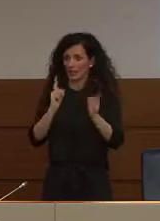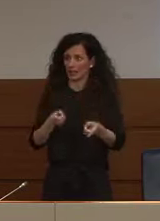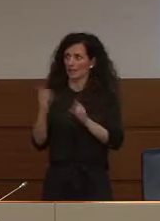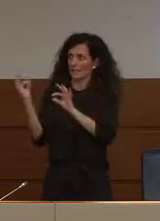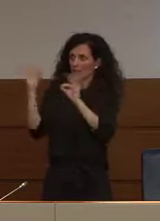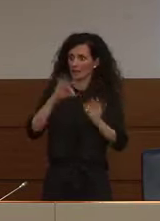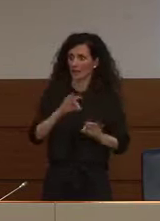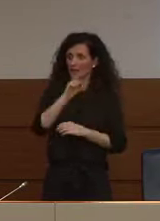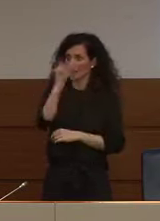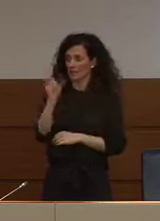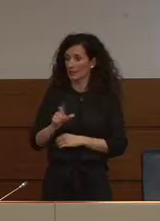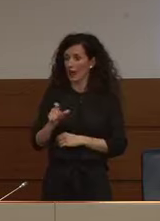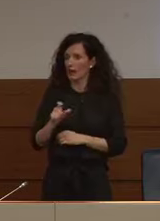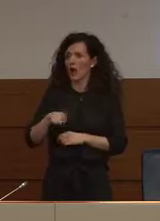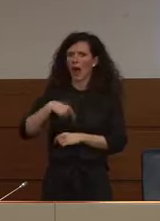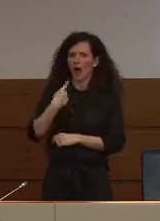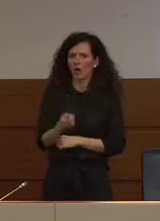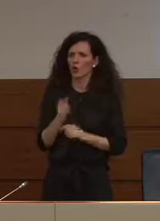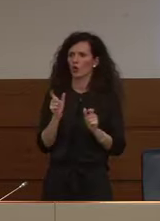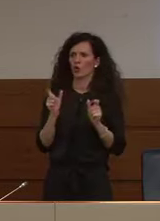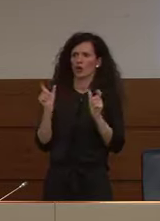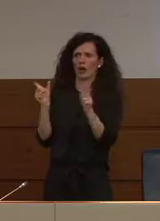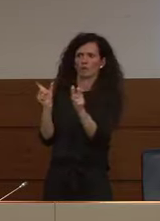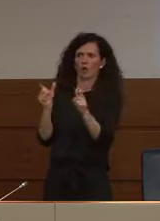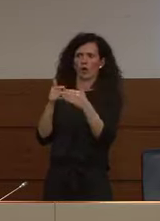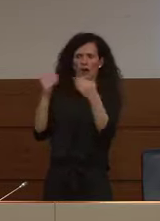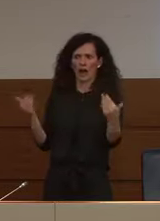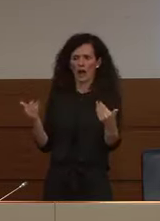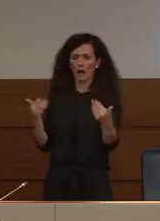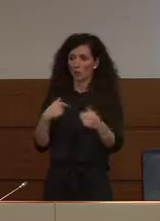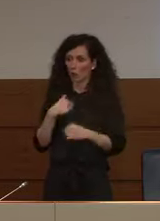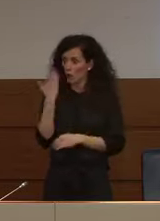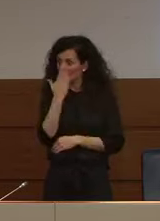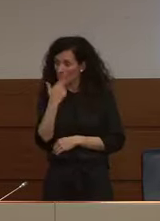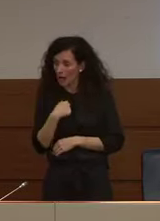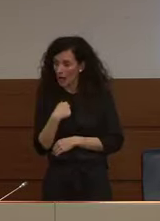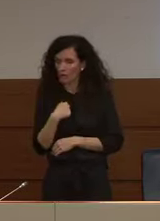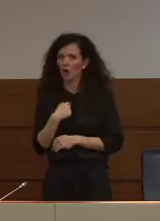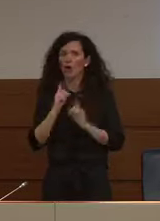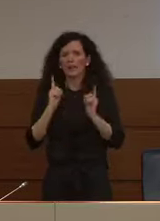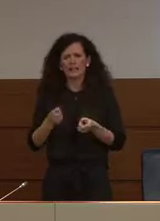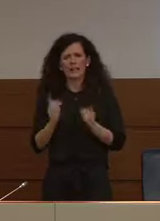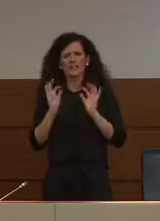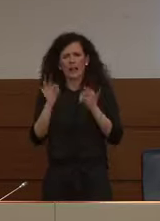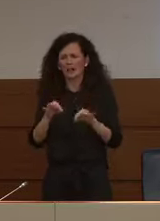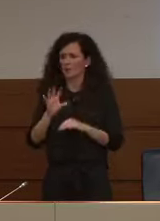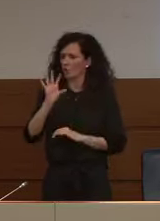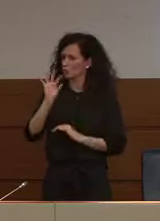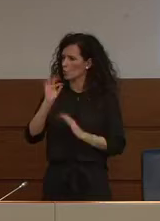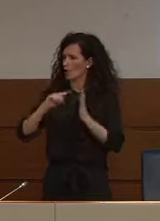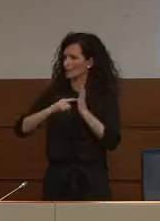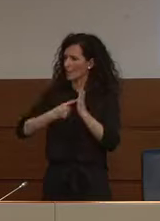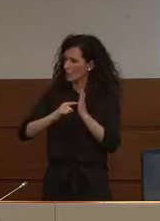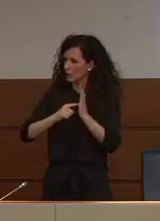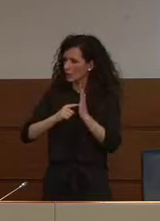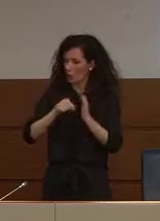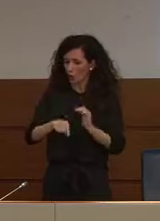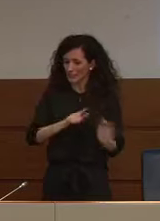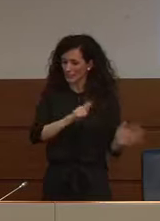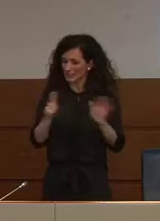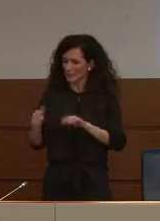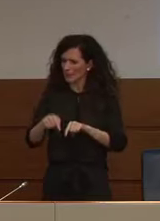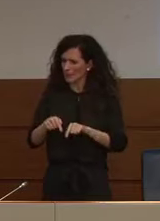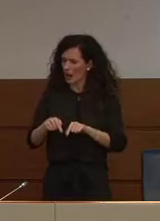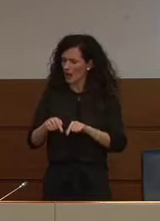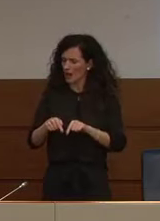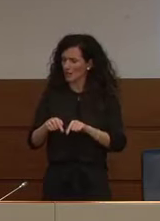bloccati mi smentisca se sbaglio e addirittura si doveva arrivare a 50 milioni nel corso di questa settimana ma forse